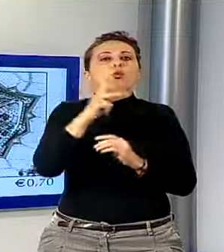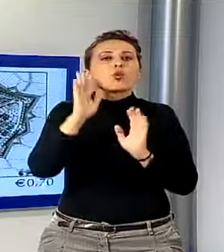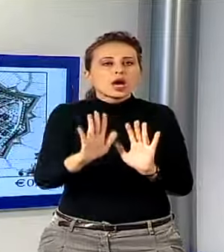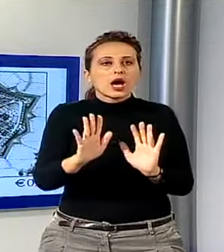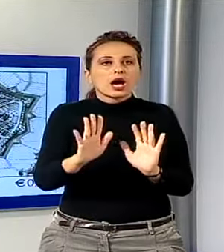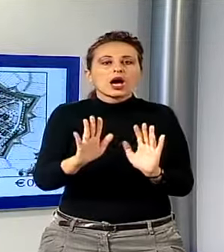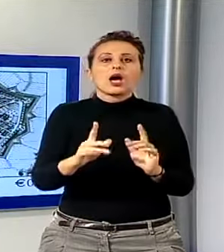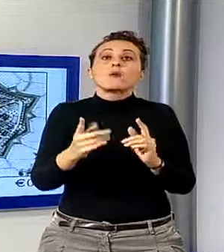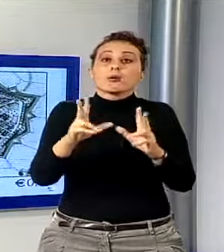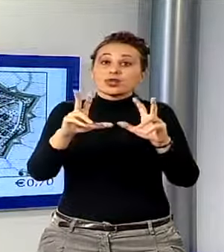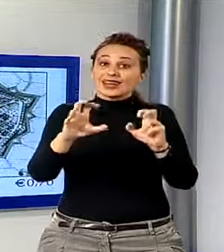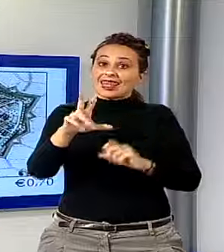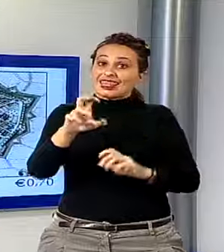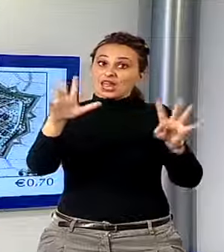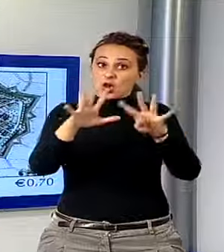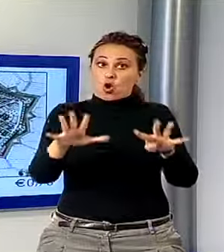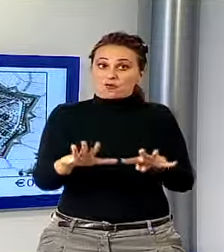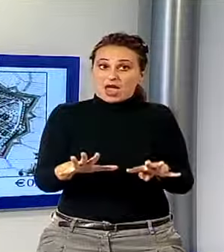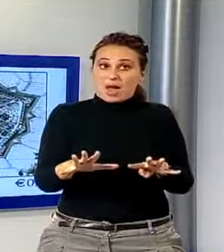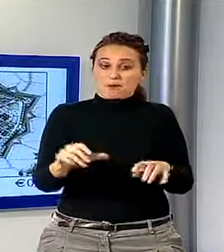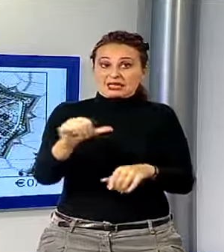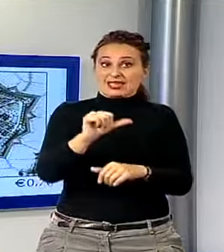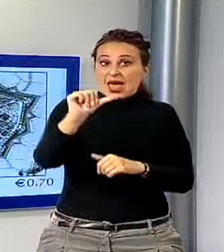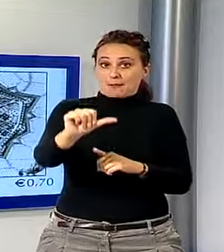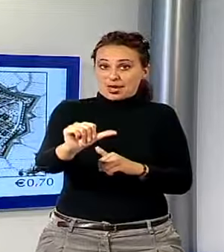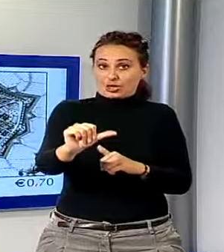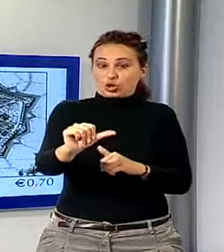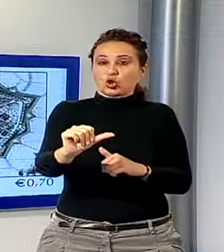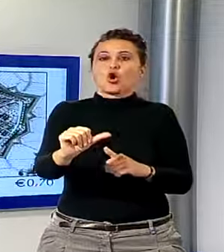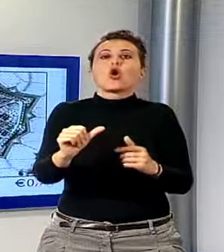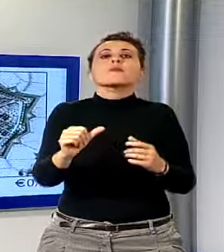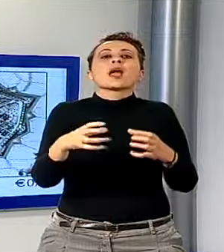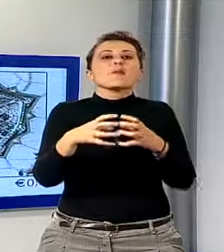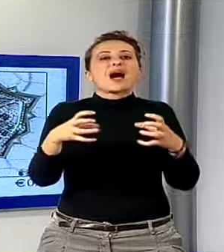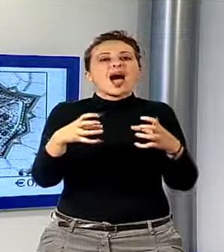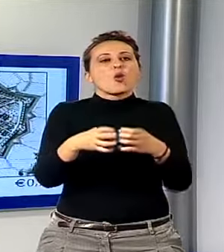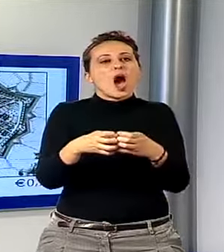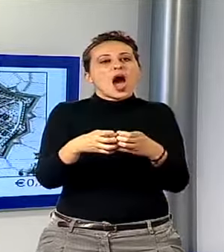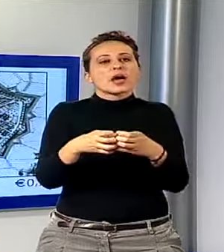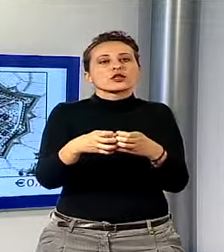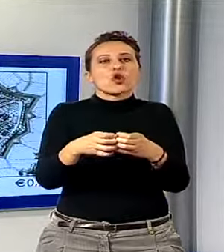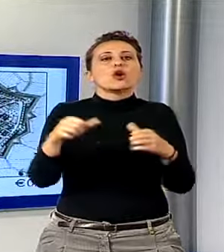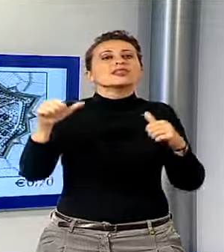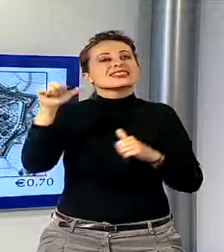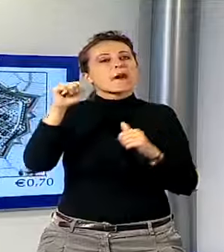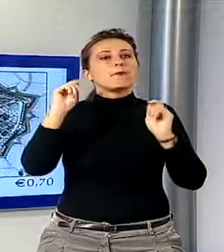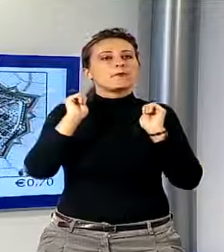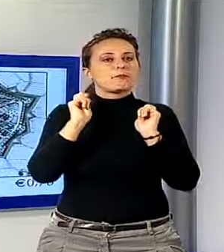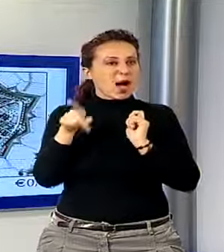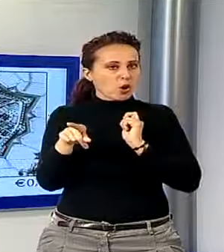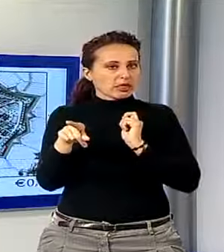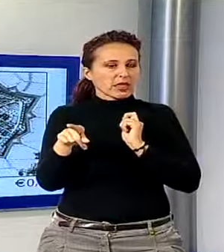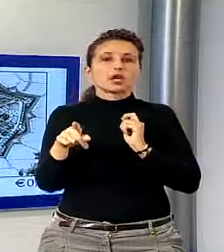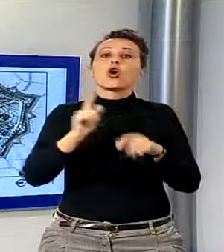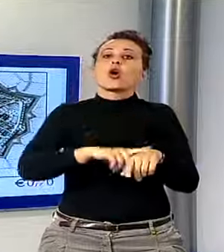30 novembre nei locali della casermetta Ciscu al Baluardo San Paolino sulle mura urbane. Alle 11